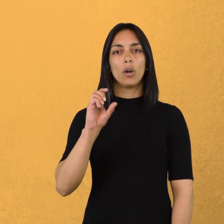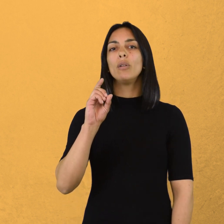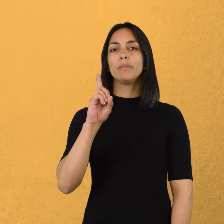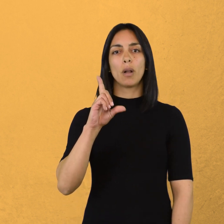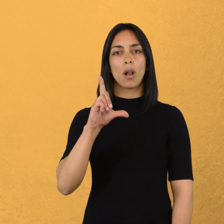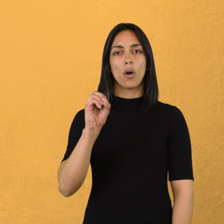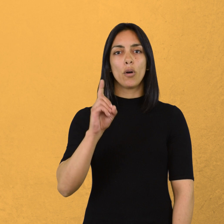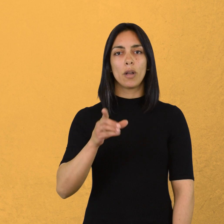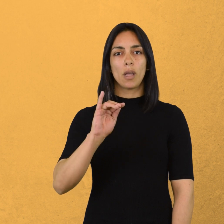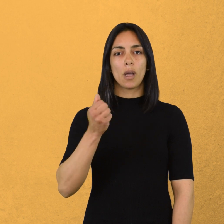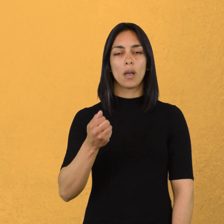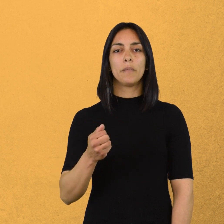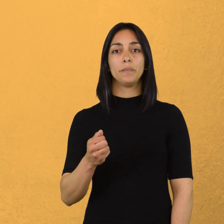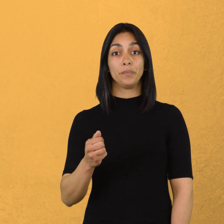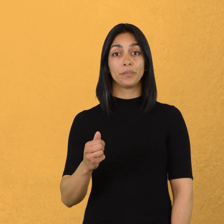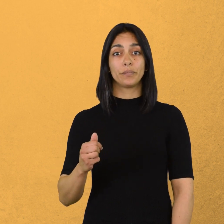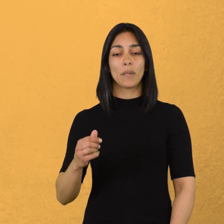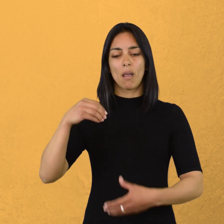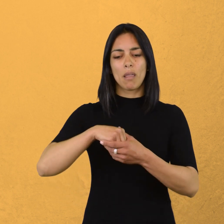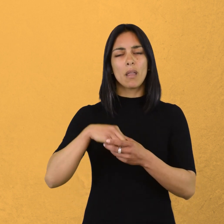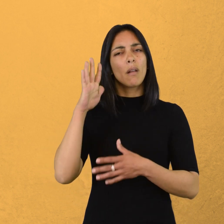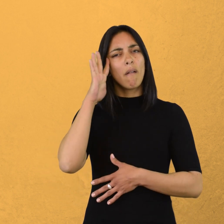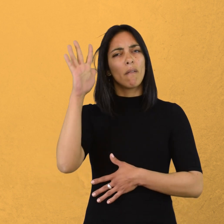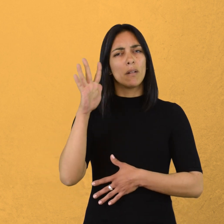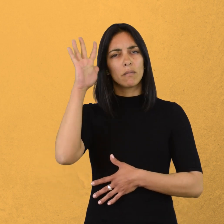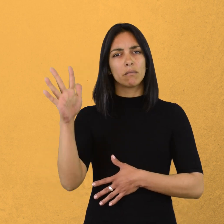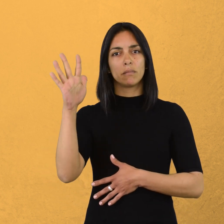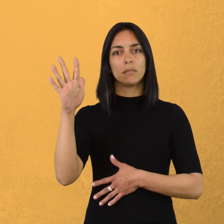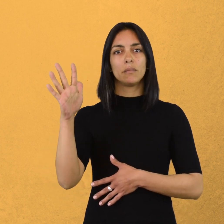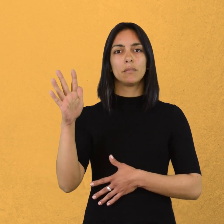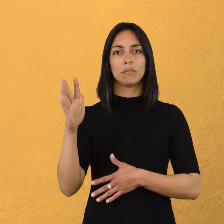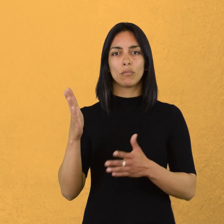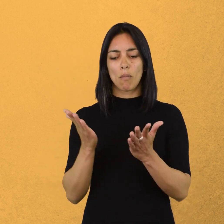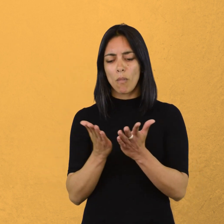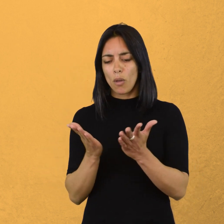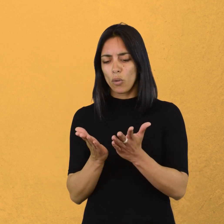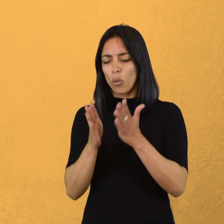Disciplina filosófica que estudia las ideas, sus características y su origen.